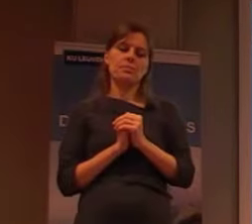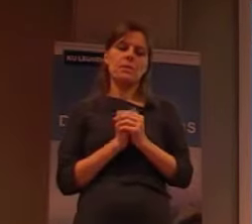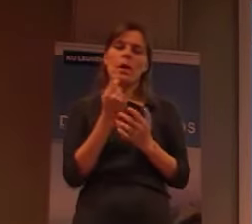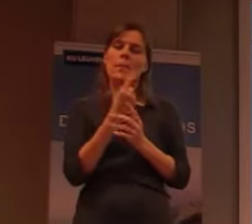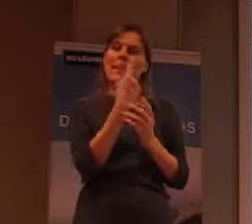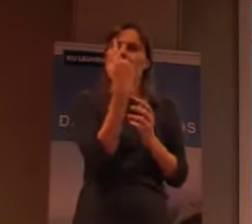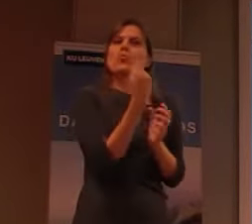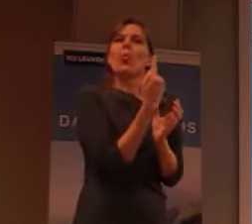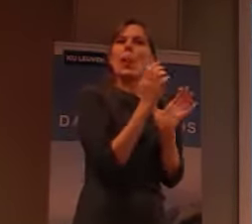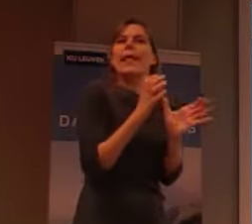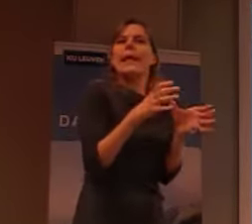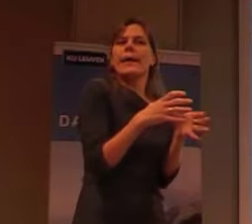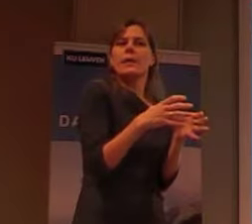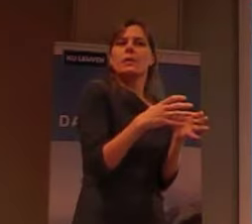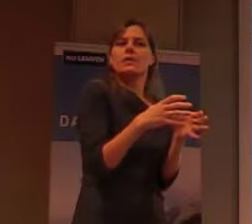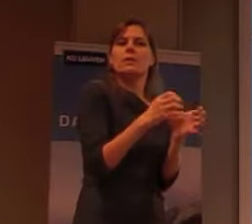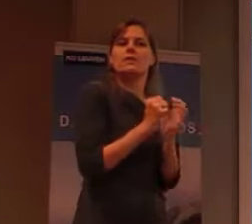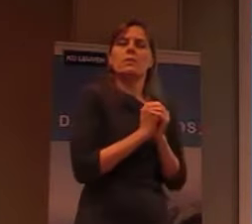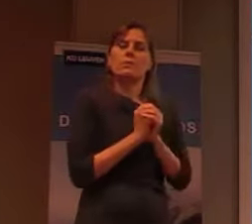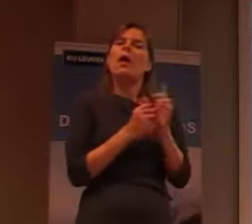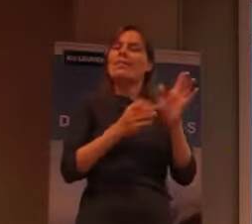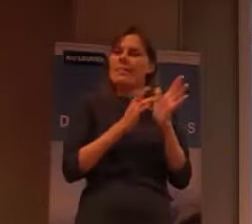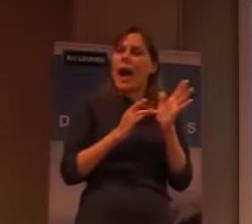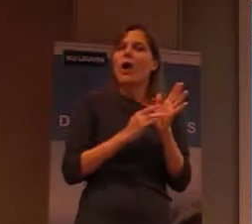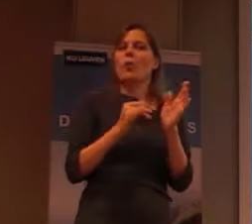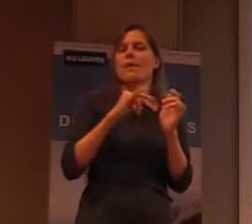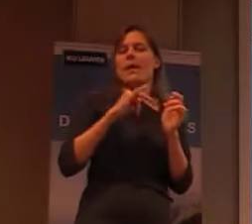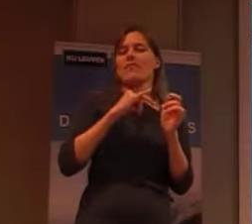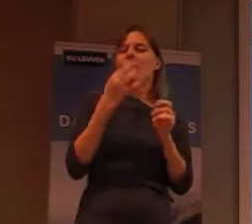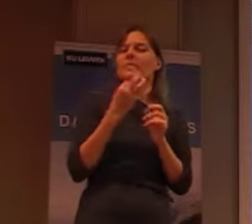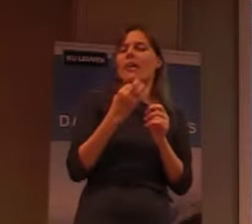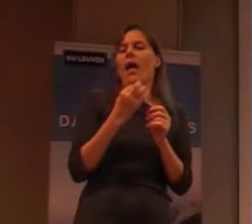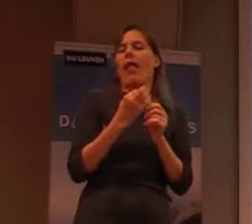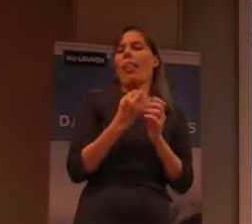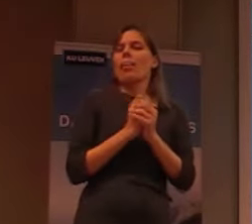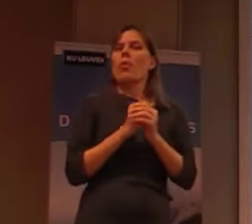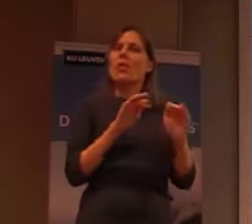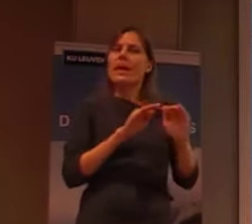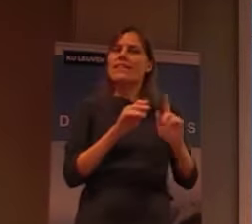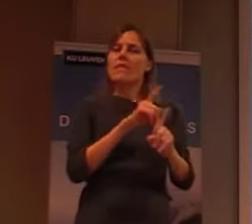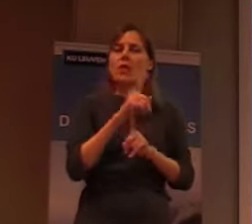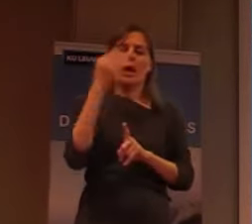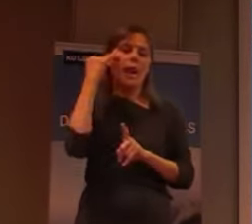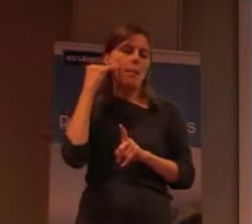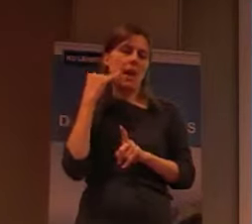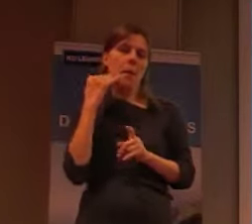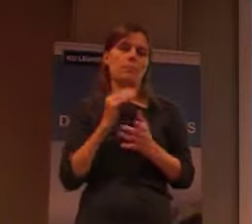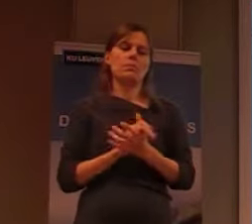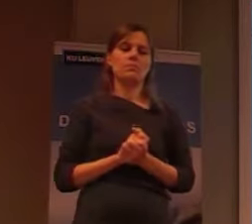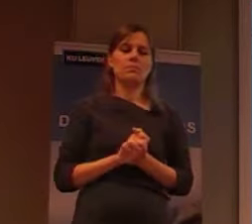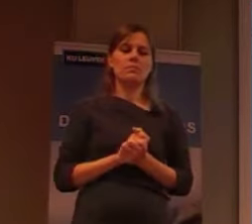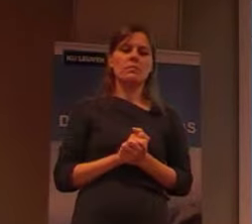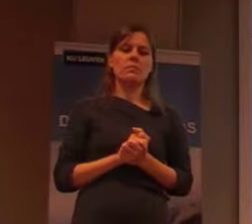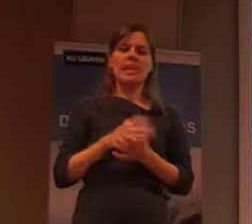ingericht als een lepra-hospitaal. En het is heel interessant om te zien, hoe dat